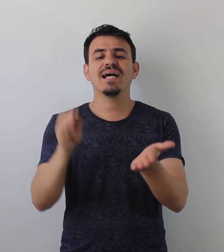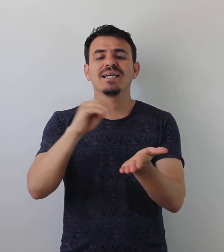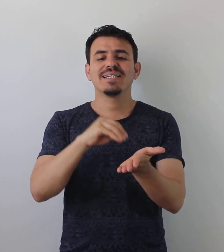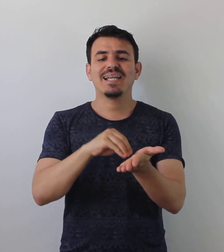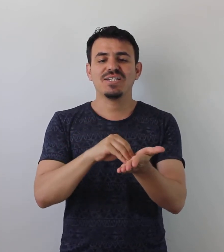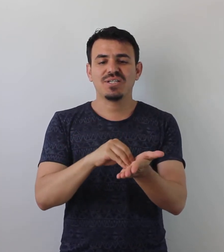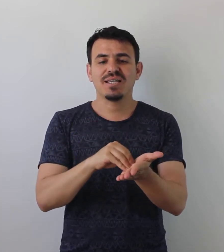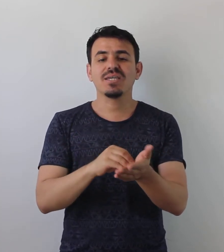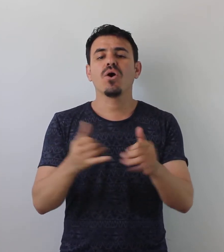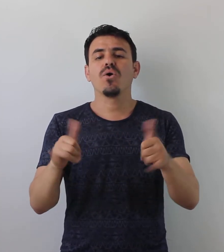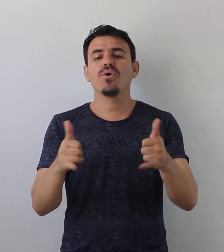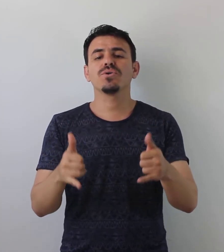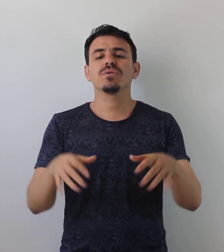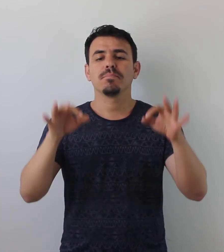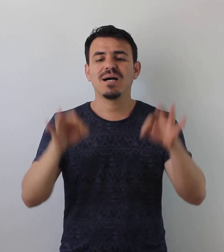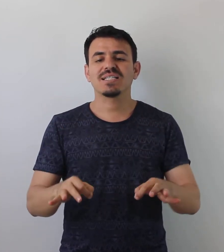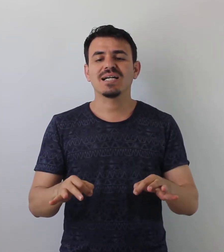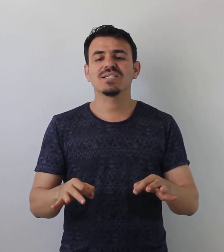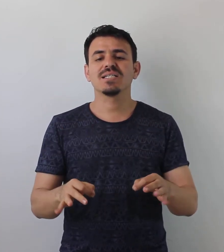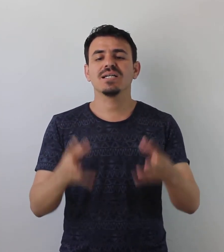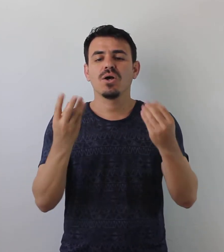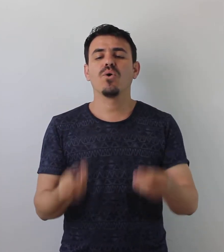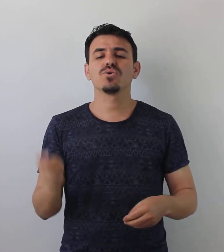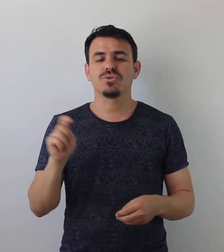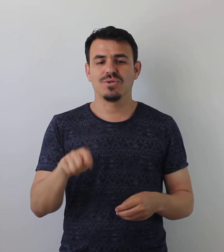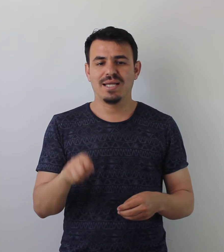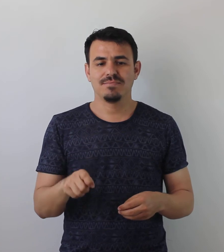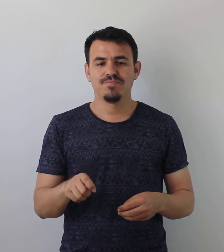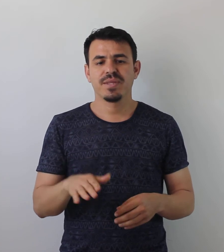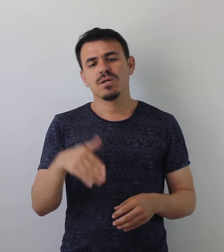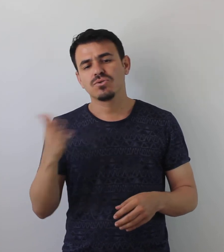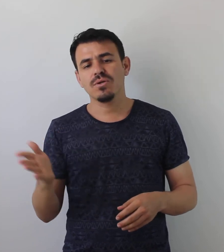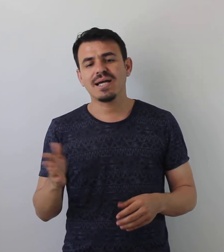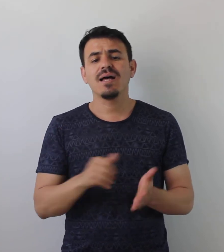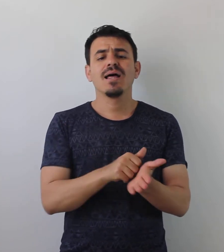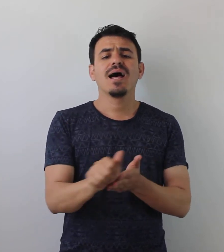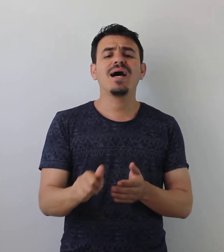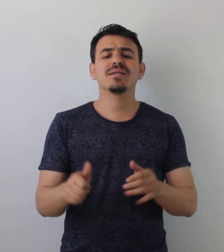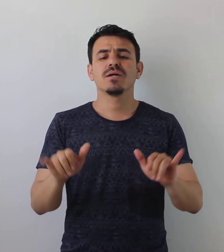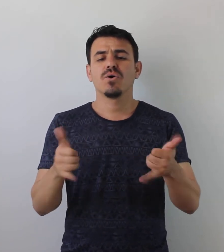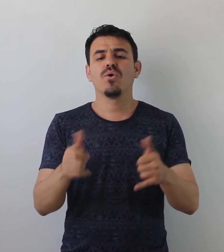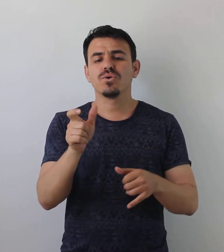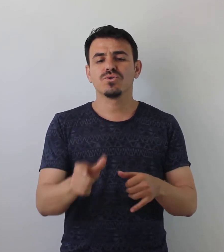yerleştirerek oyunun başlangıcını oluştururlar. Sonra her oyuncu